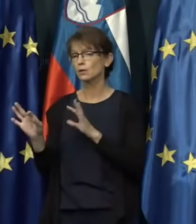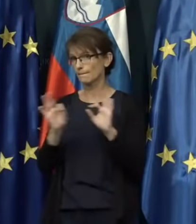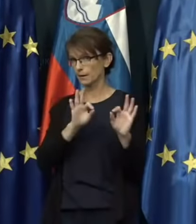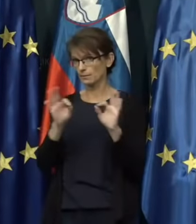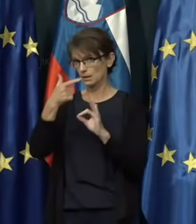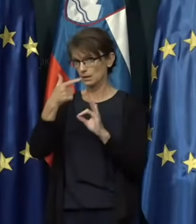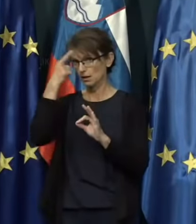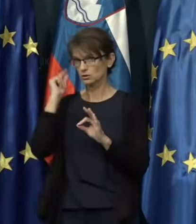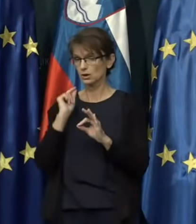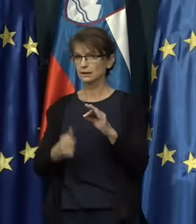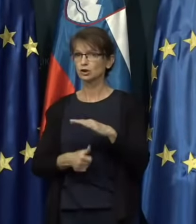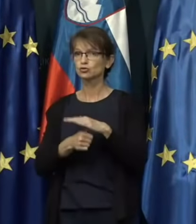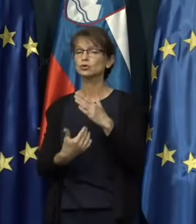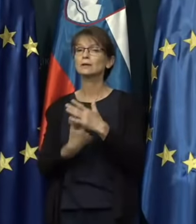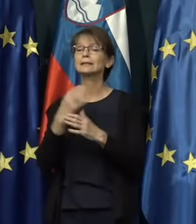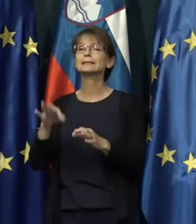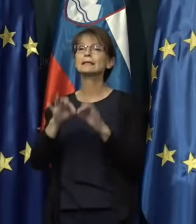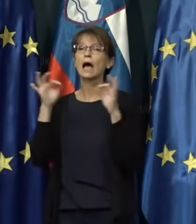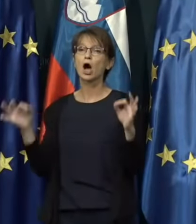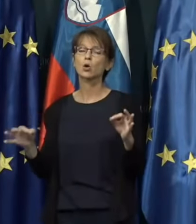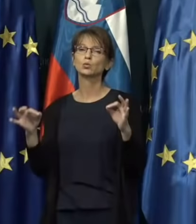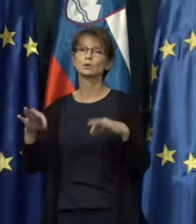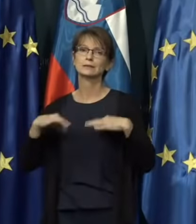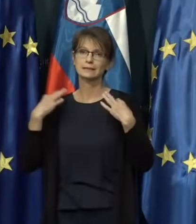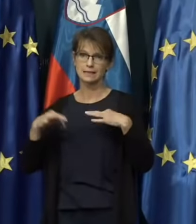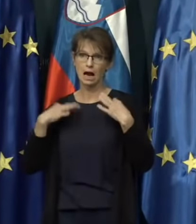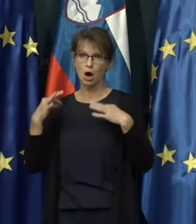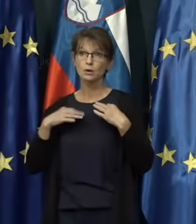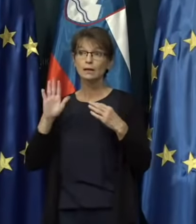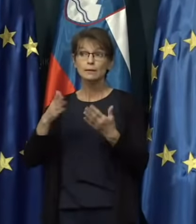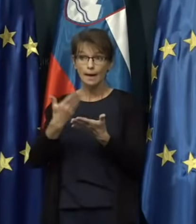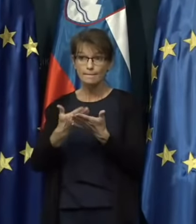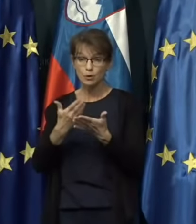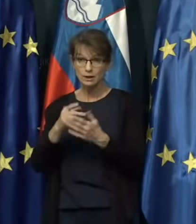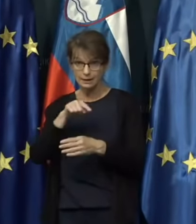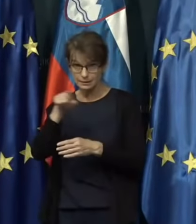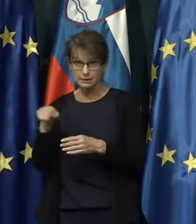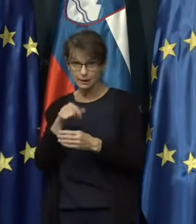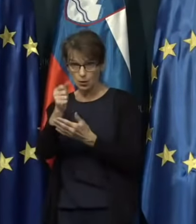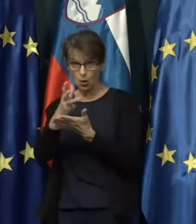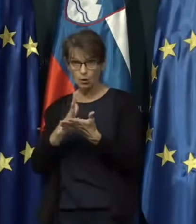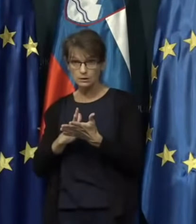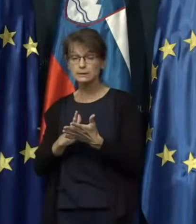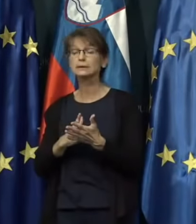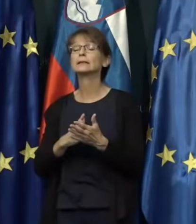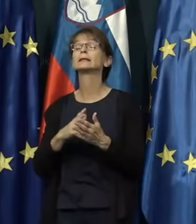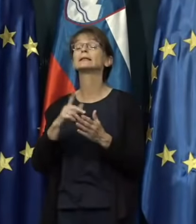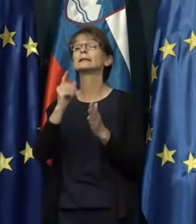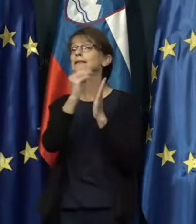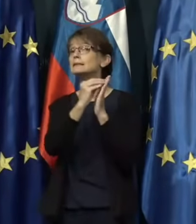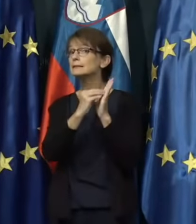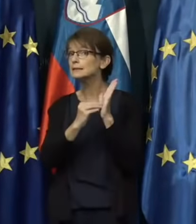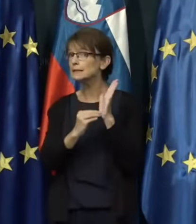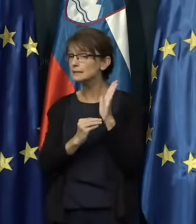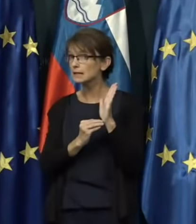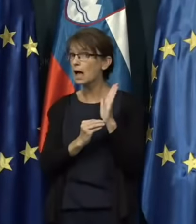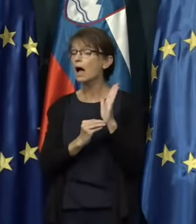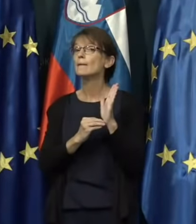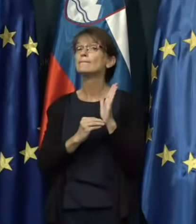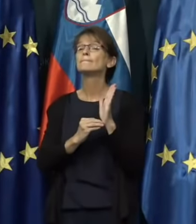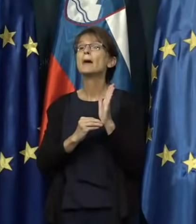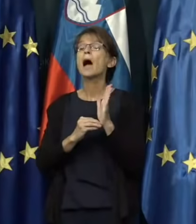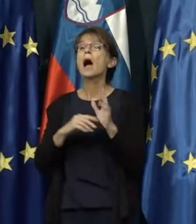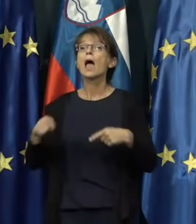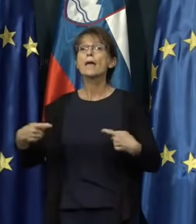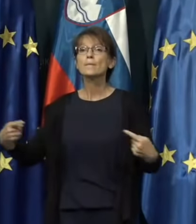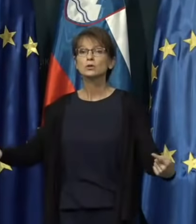Nacionalni štitut za javno zdravje in na podlagi teh ocen je seznama epidemiološko